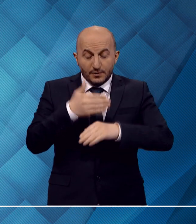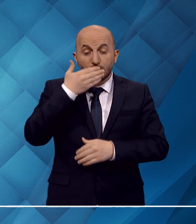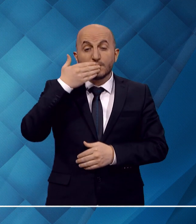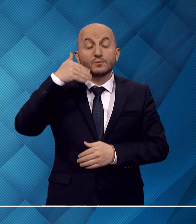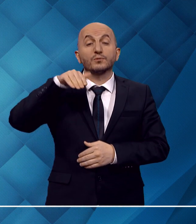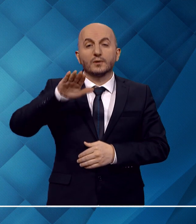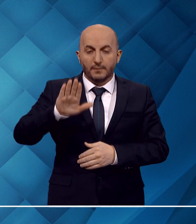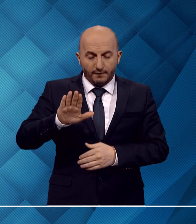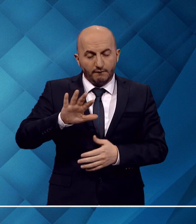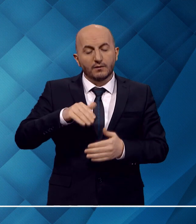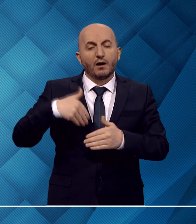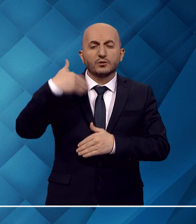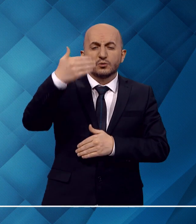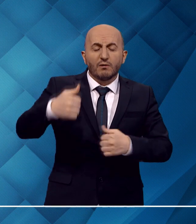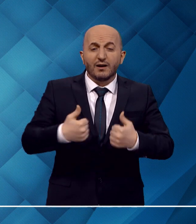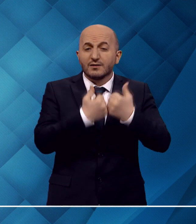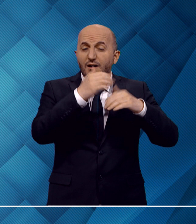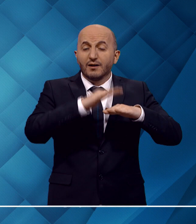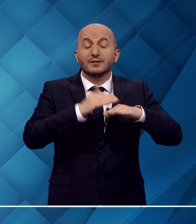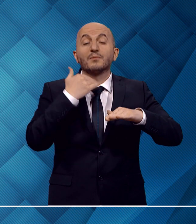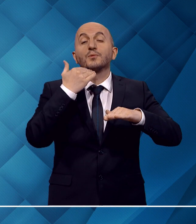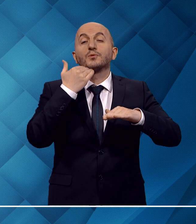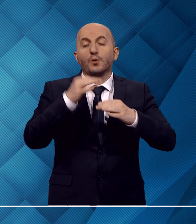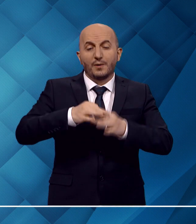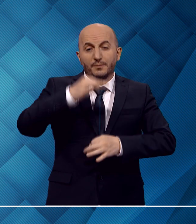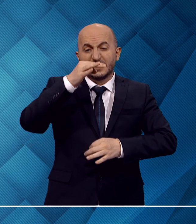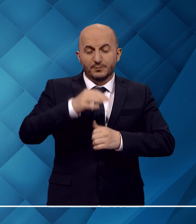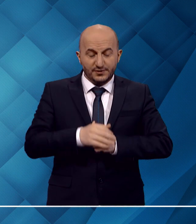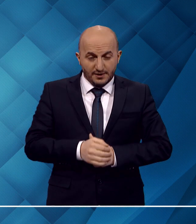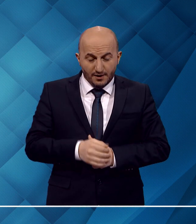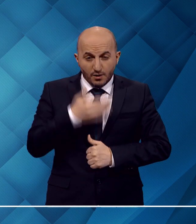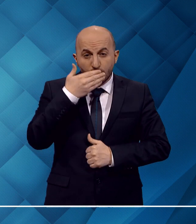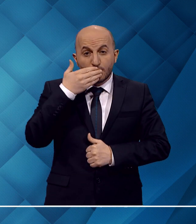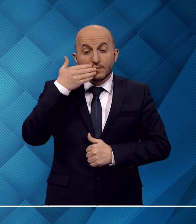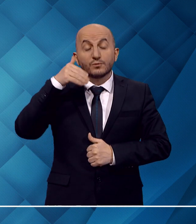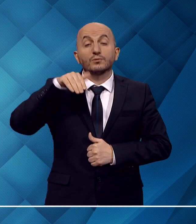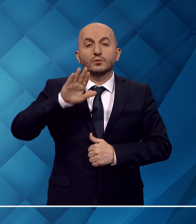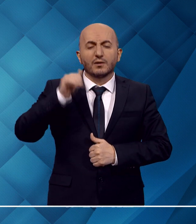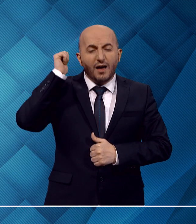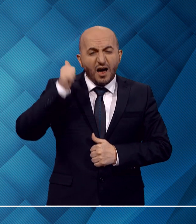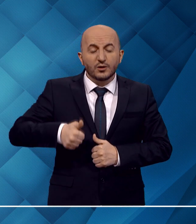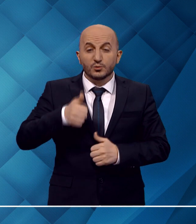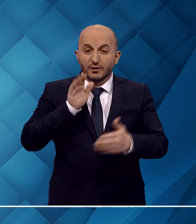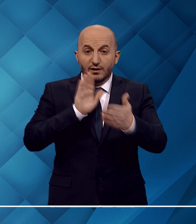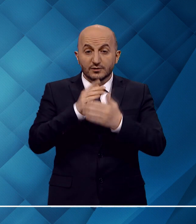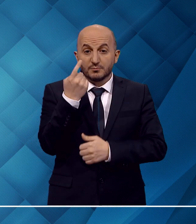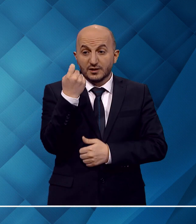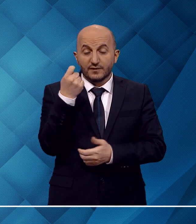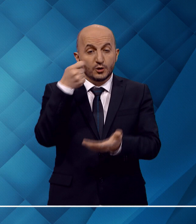tutamayan ve daha sonra da kaza etmesi mümkün olmayan kimse, oruç tutmadığı her güne karşılık bir fidye öder.